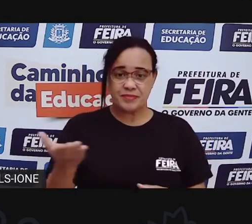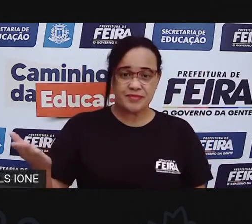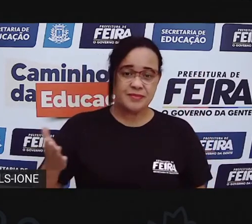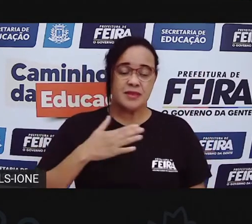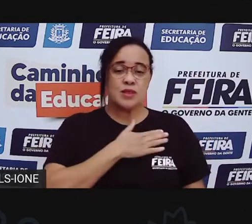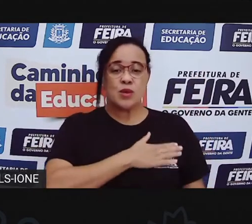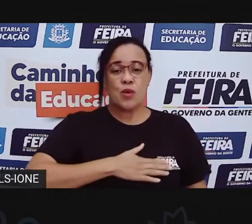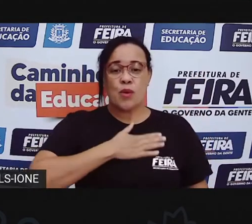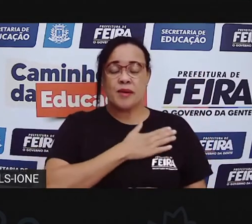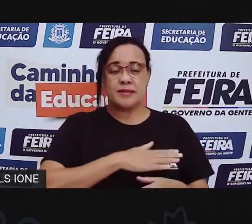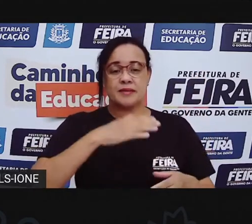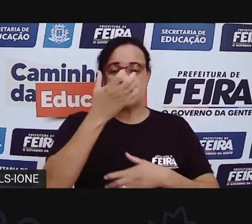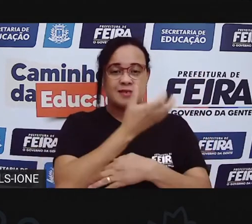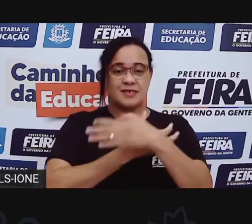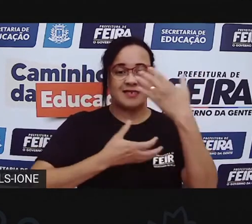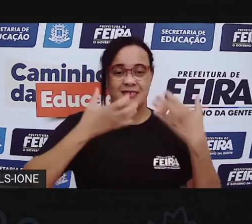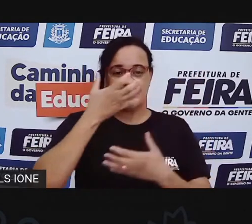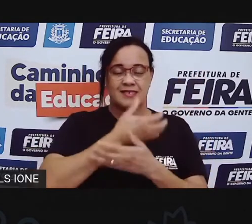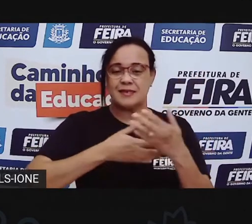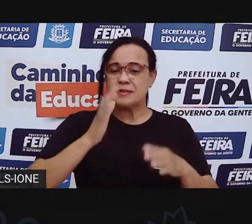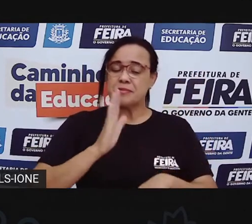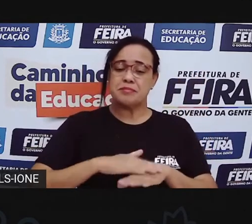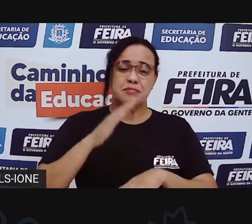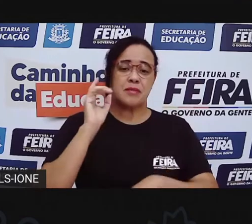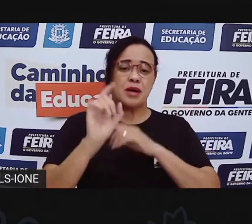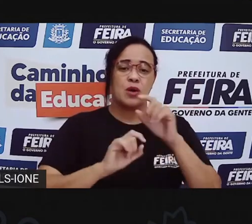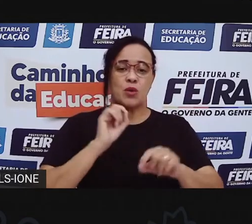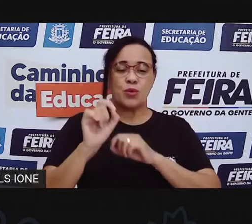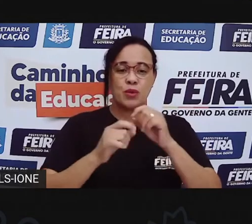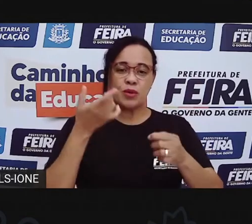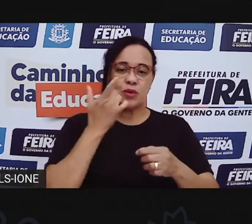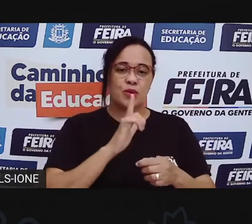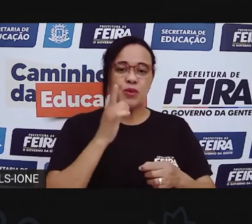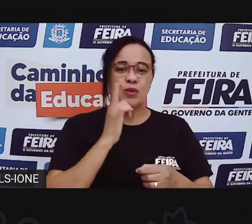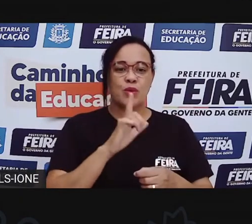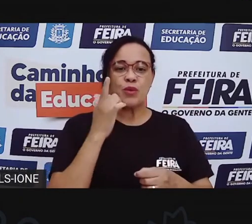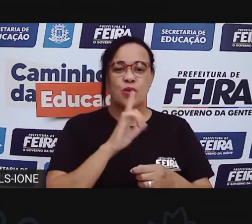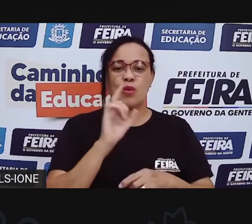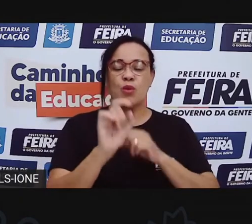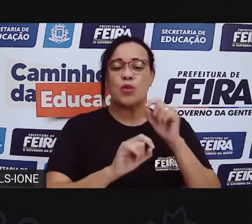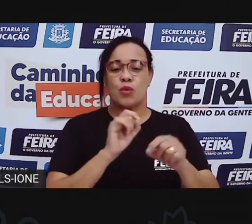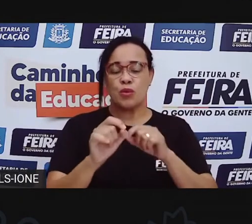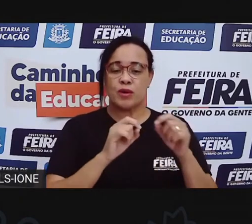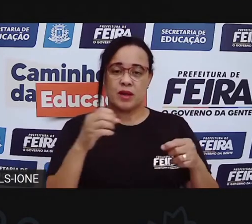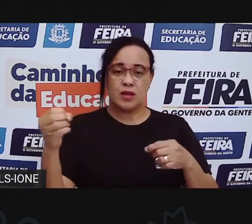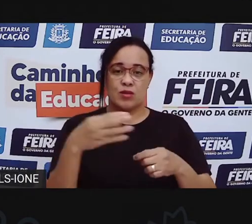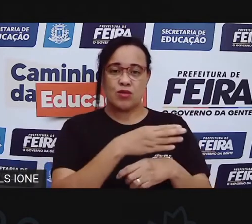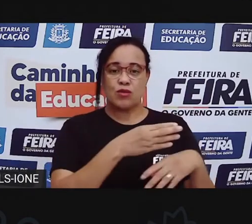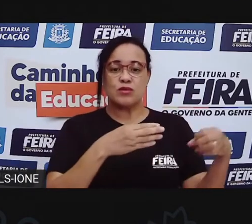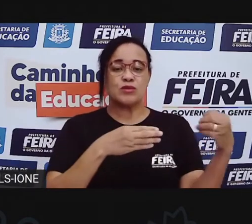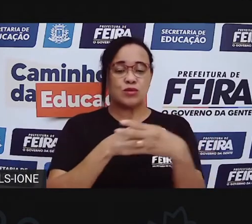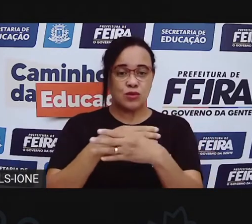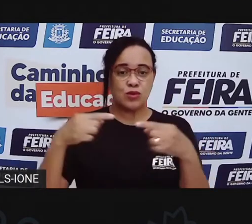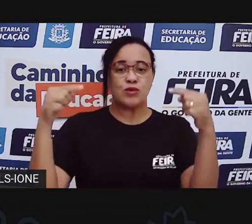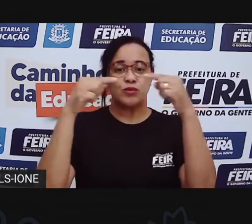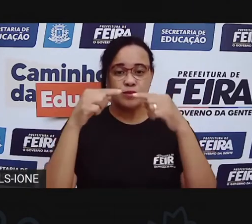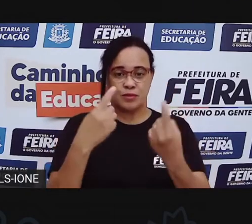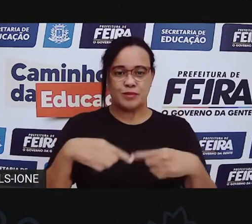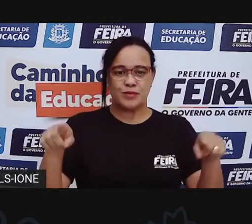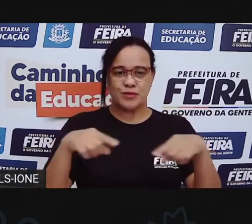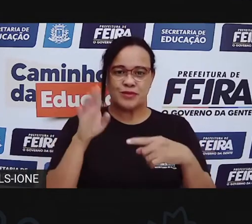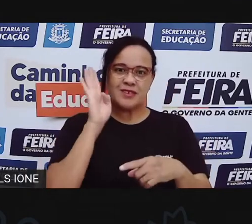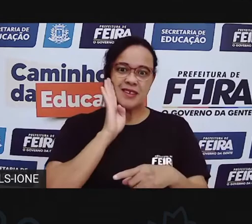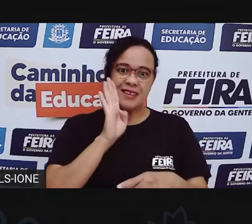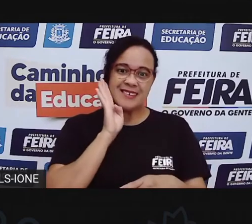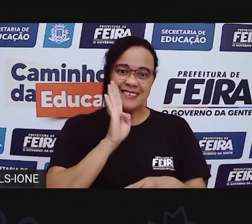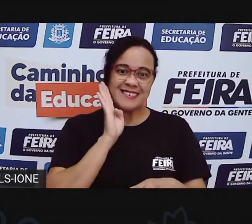Pró-Ci, e a gente gosta mais ainda quando a gente consegue conhecer um instrumento novo. Isso não é muito legal? É muito